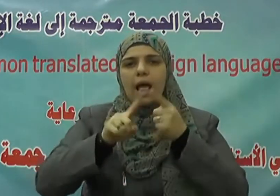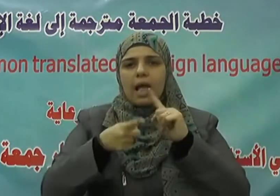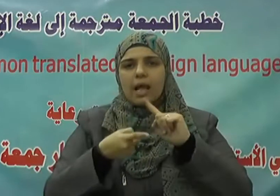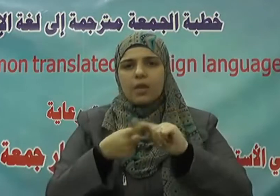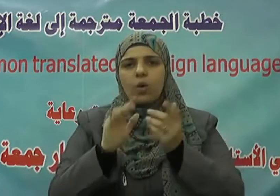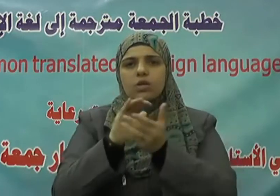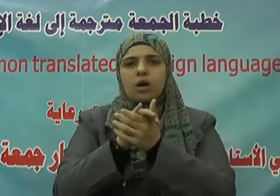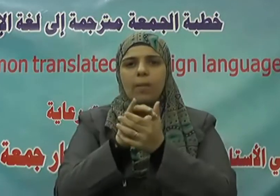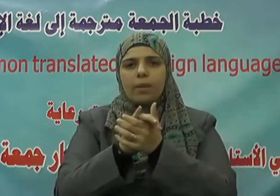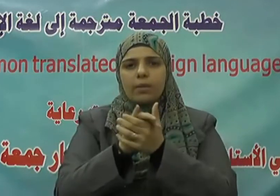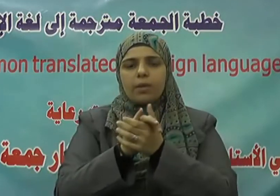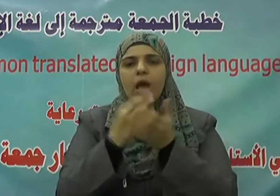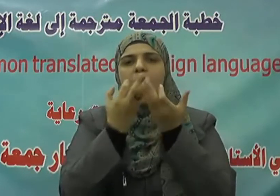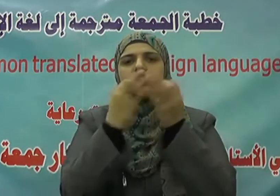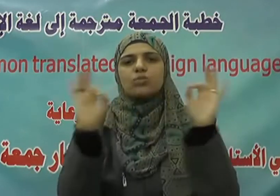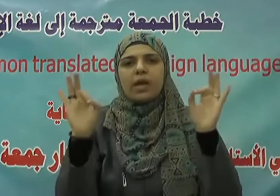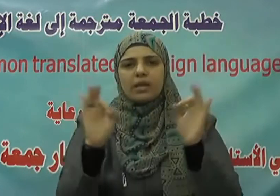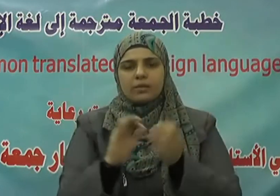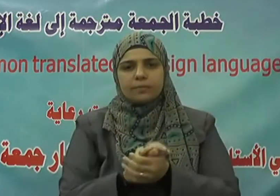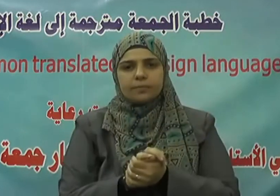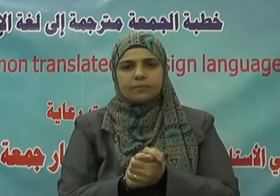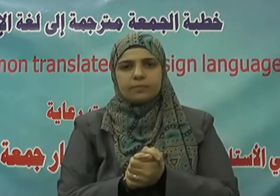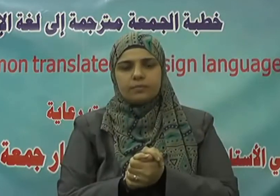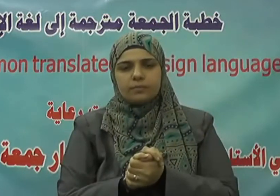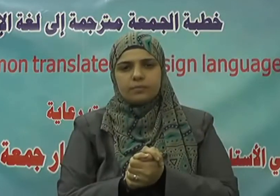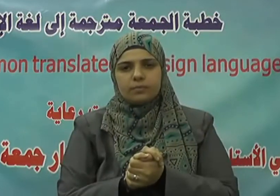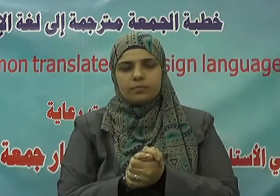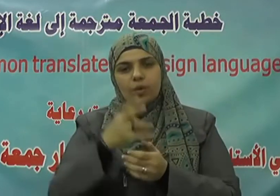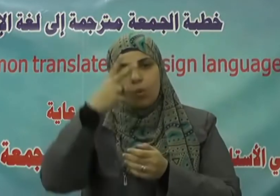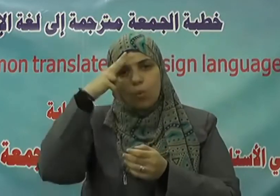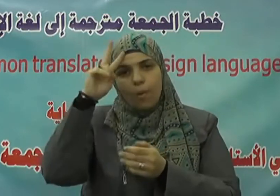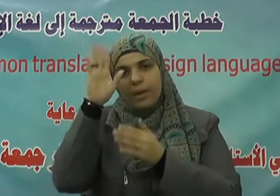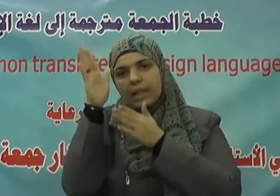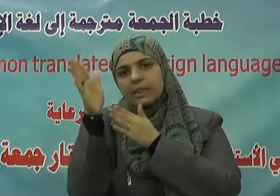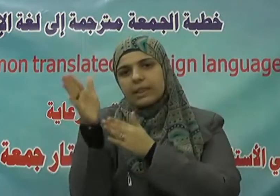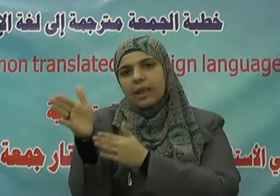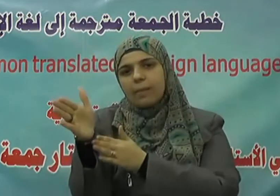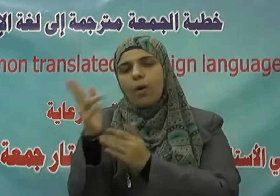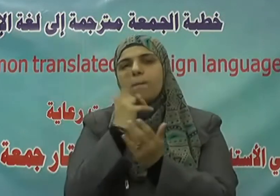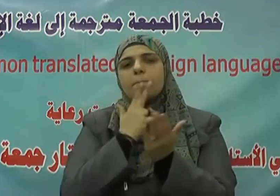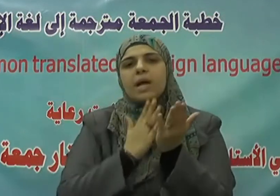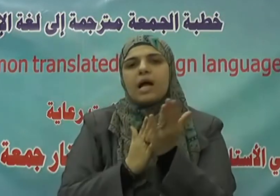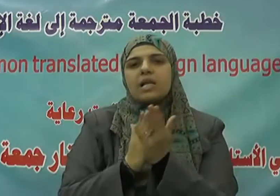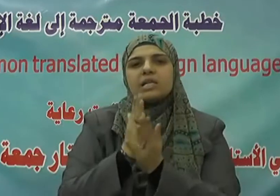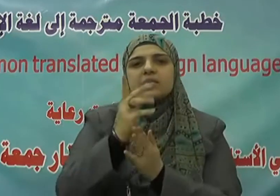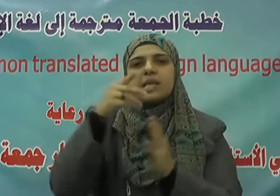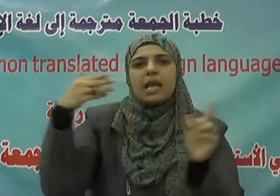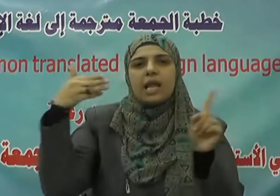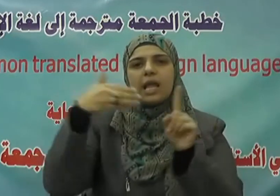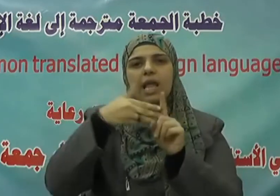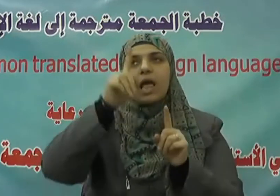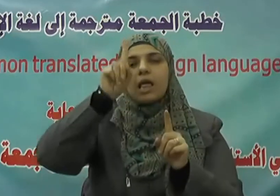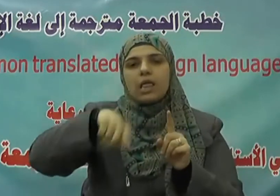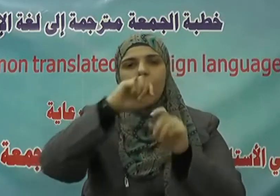وصحبه أجمعين ومن تبعهم بإحسان إلى يوم الدين إخوة الإسلام